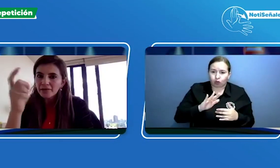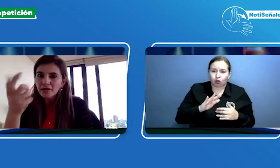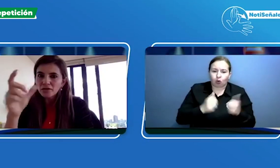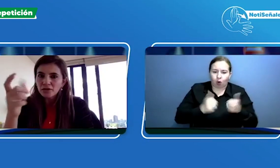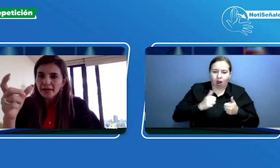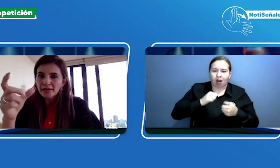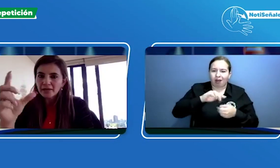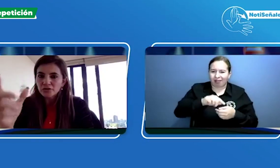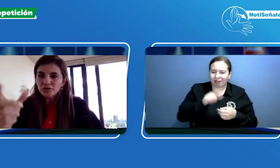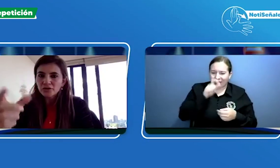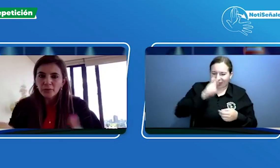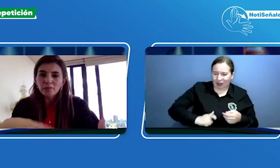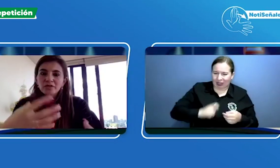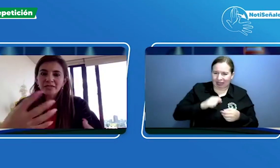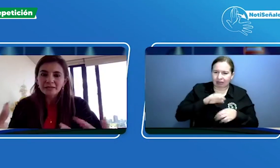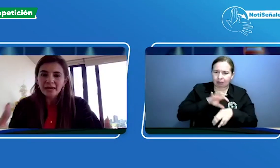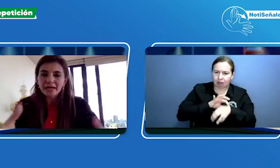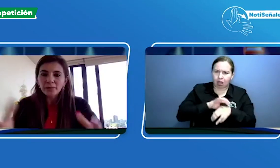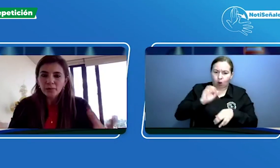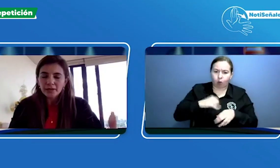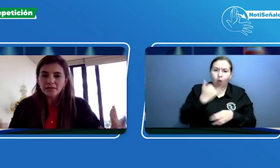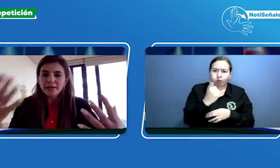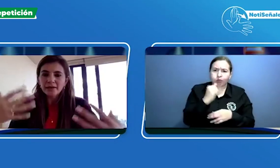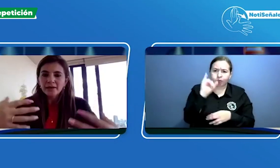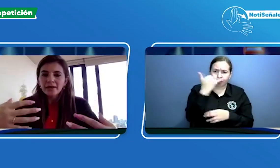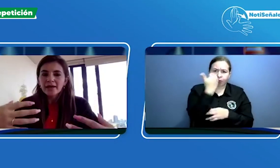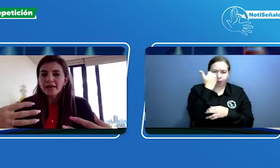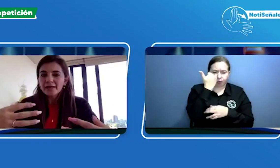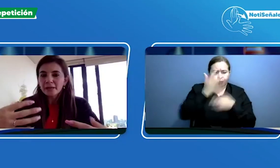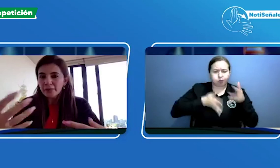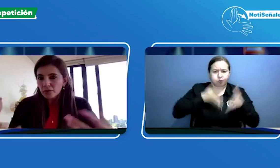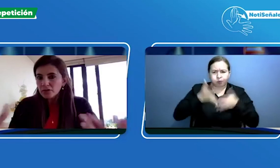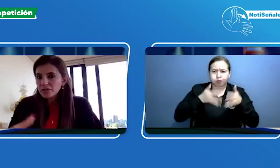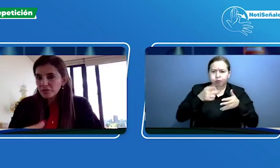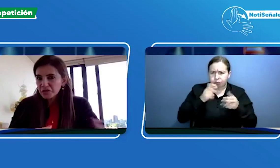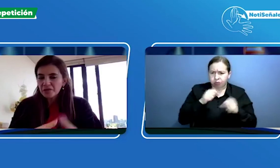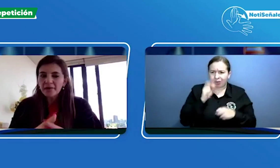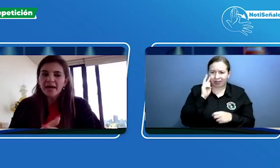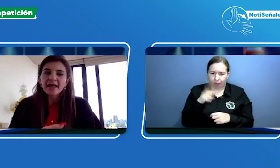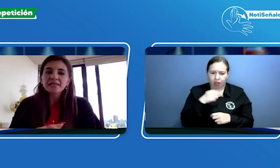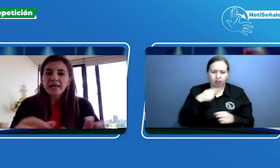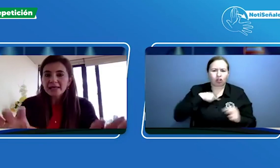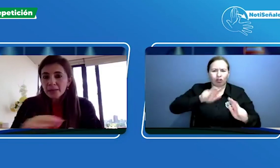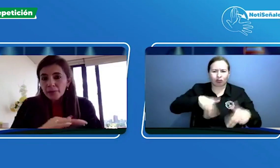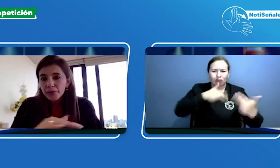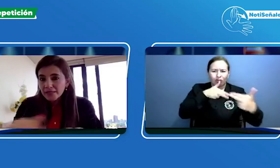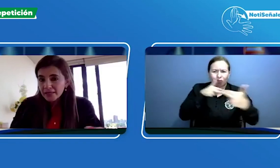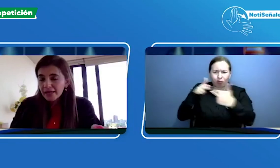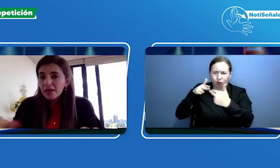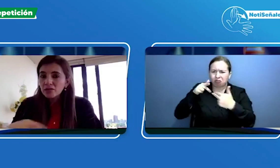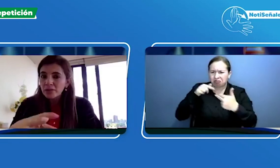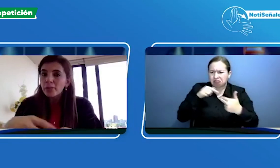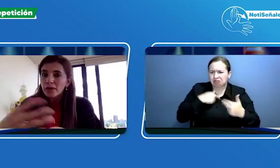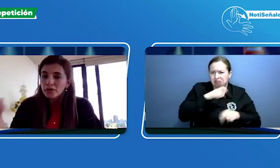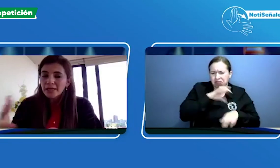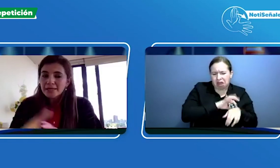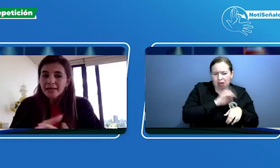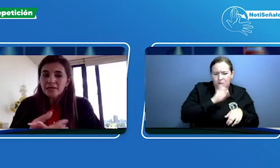videollamada en donde podemos entrar y poder hacer también nuestras videollamadas y aquí por este lado se puede utilizar el